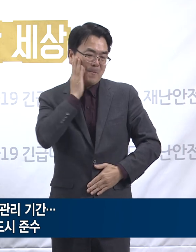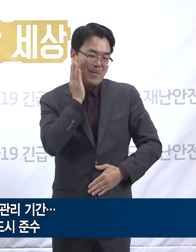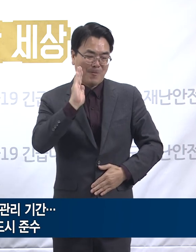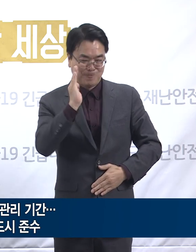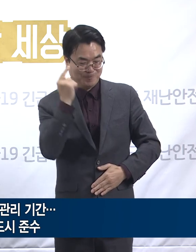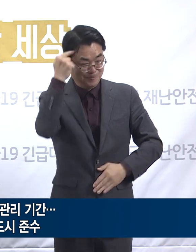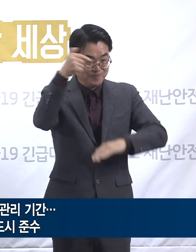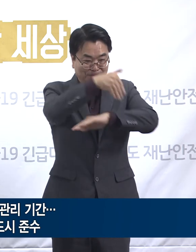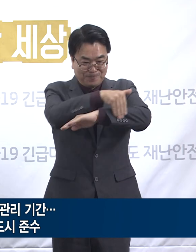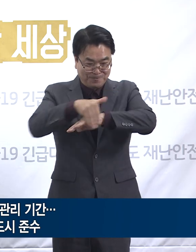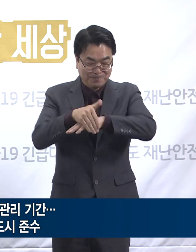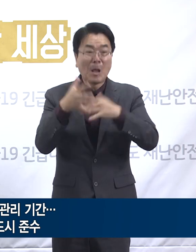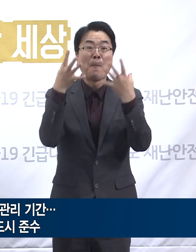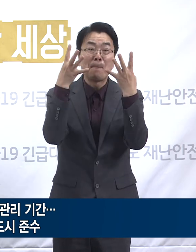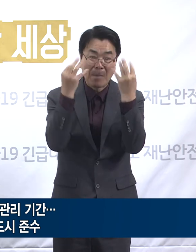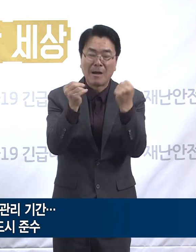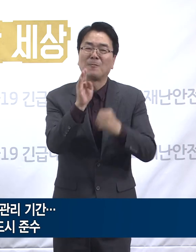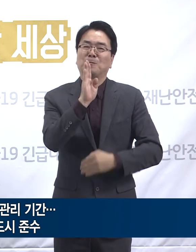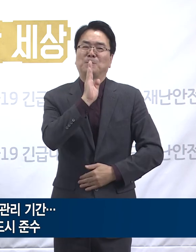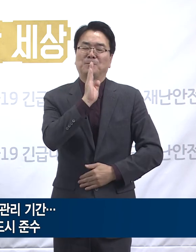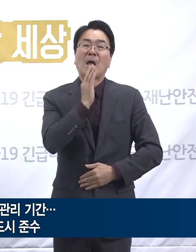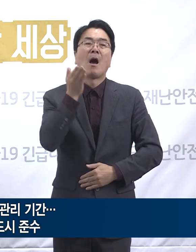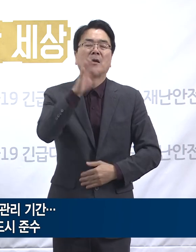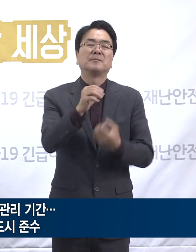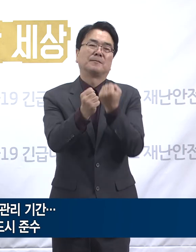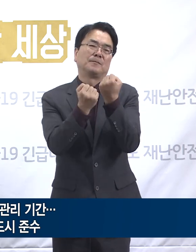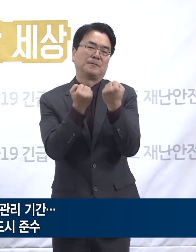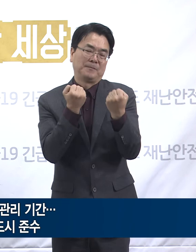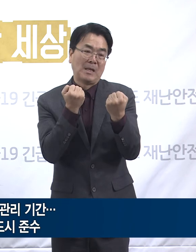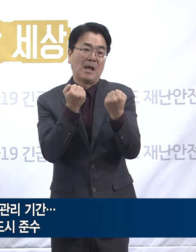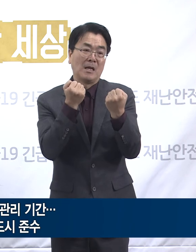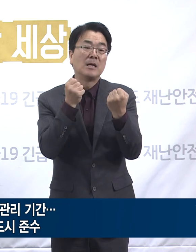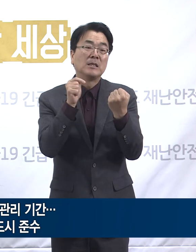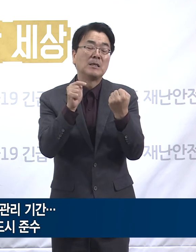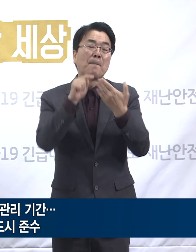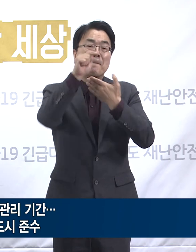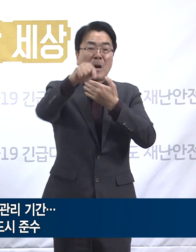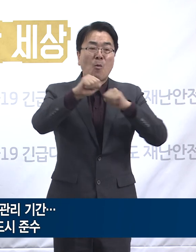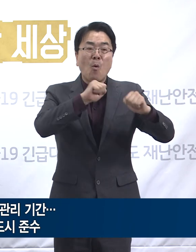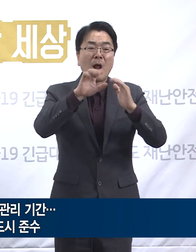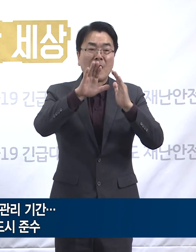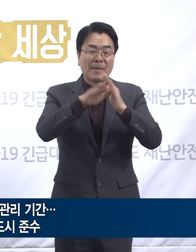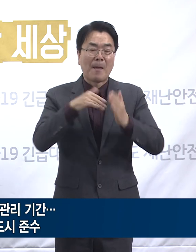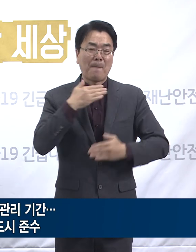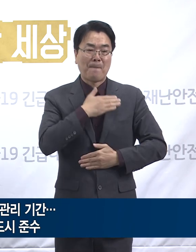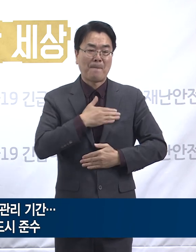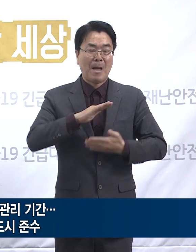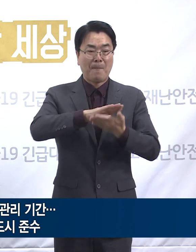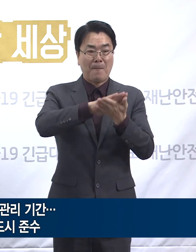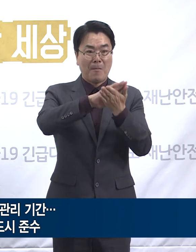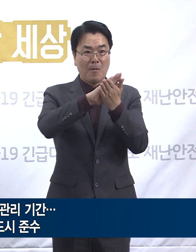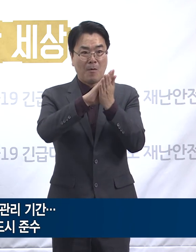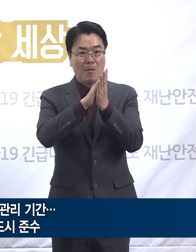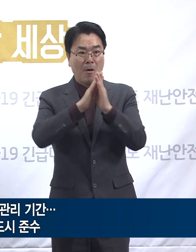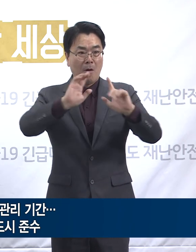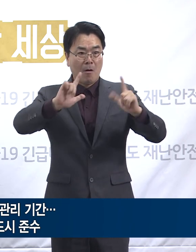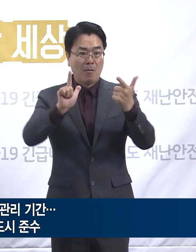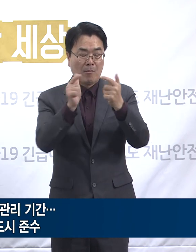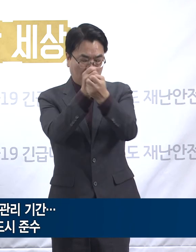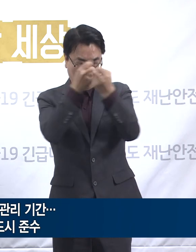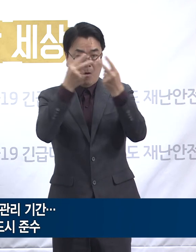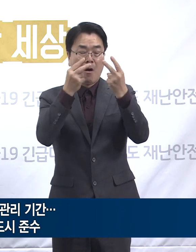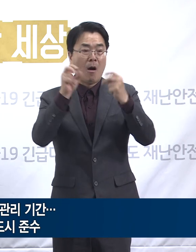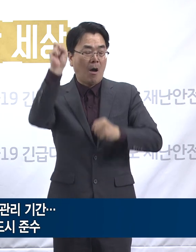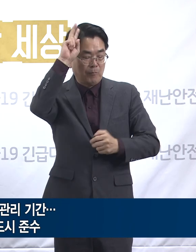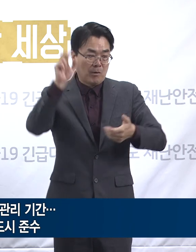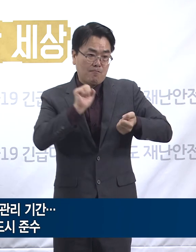사람들을 많이 볼 수 있습니다. 하지만 이러한 야외활동이 기분전환의 수단이 아닌 또 하나의 집단 감염의 경로가